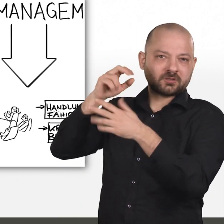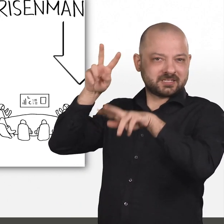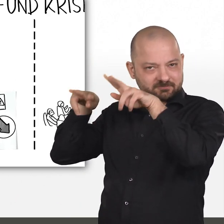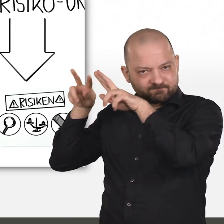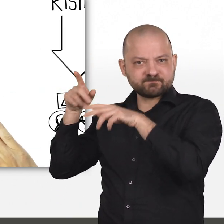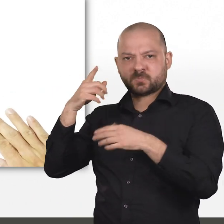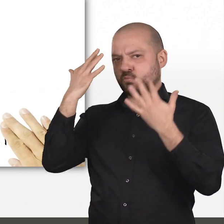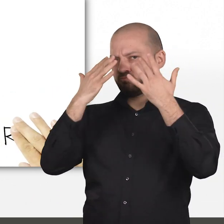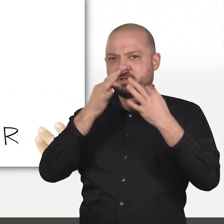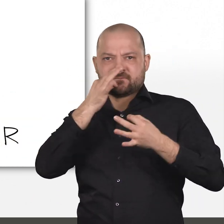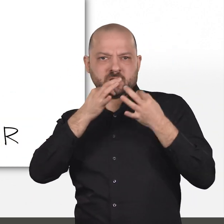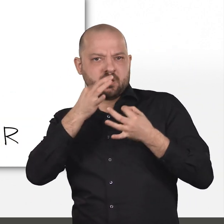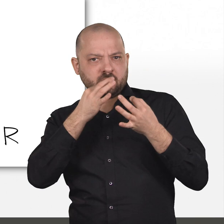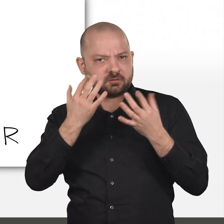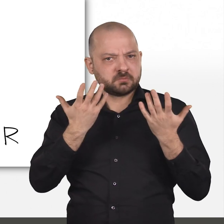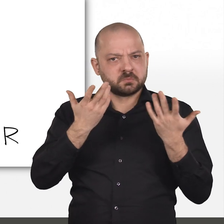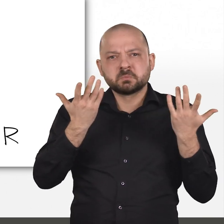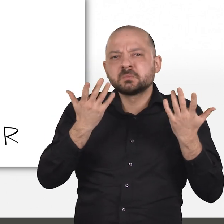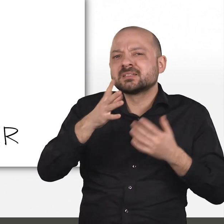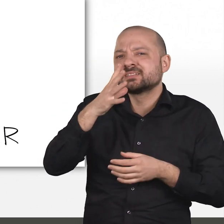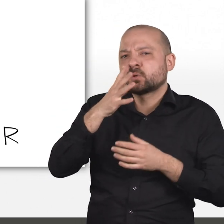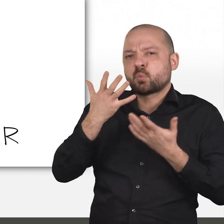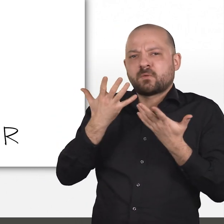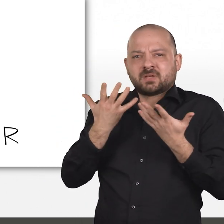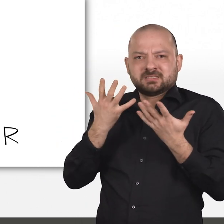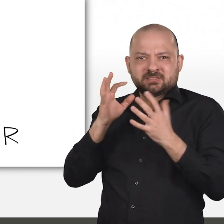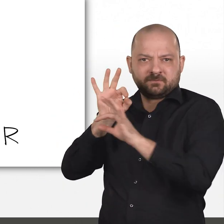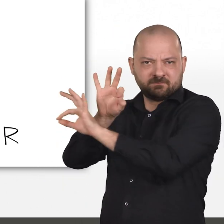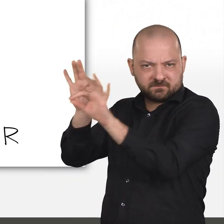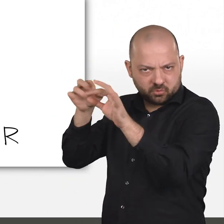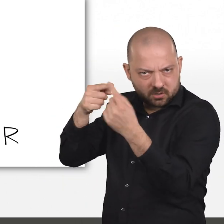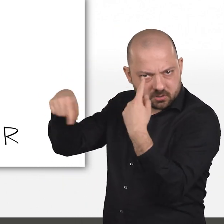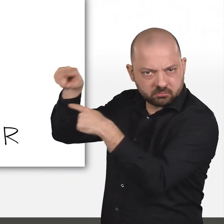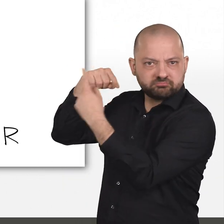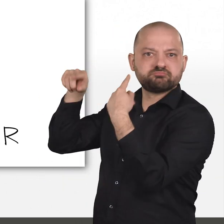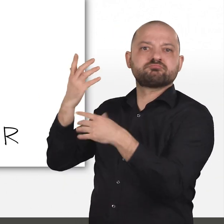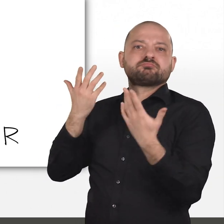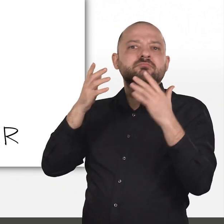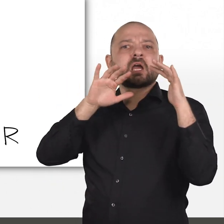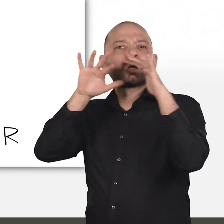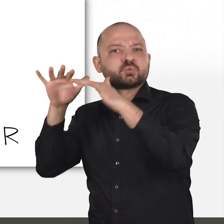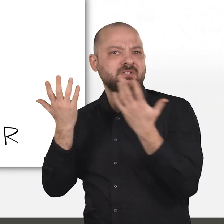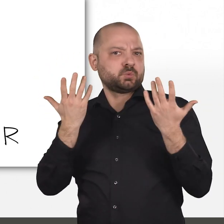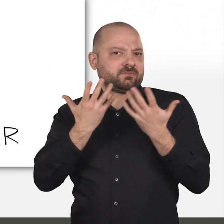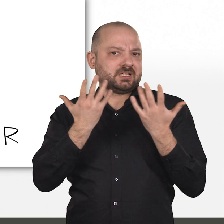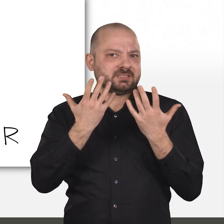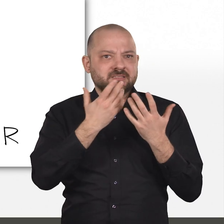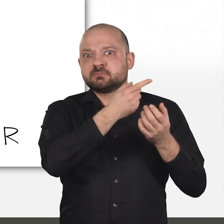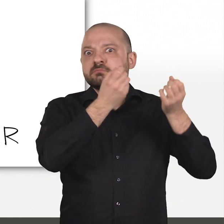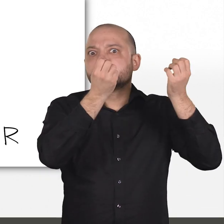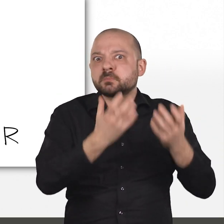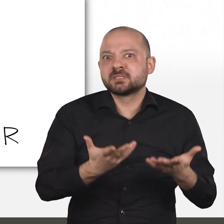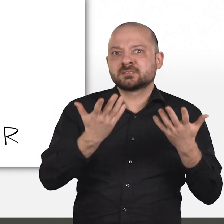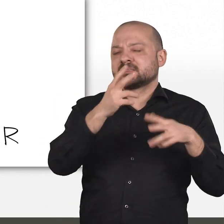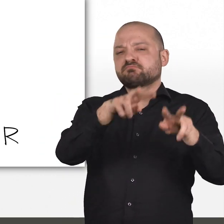Betreiber kritischer Infrastrukturen sollten sich Fragen stellen wie Welche Risiken bestehen für unsere Behörde oder unser Unternehmen?